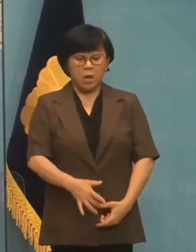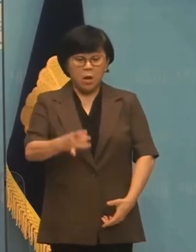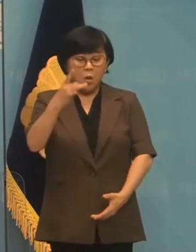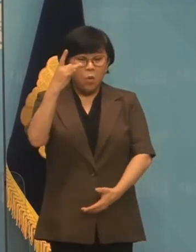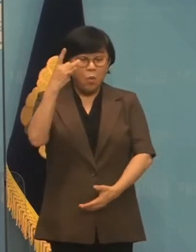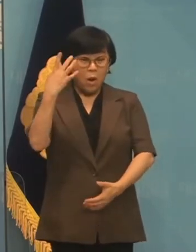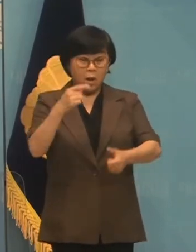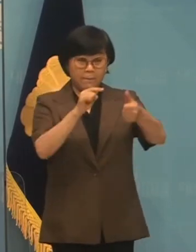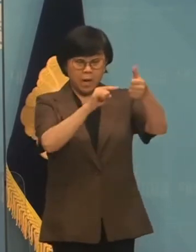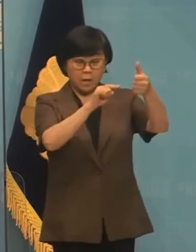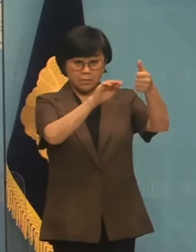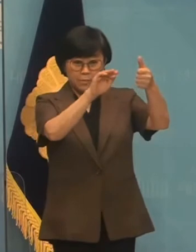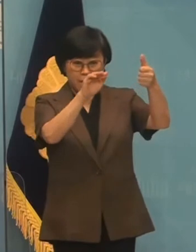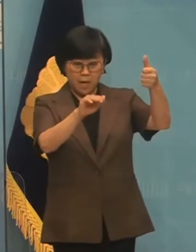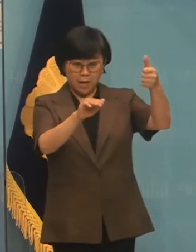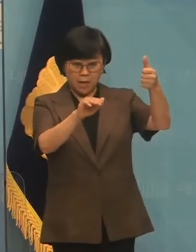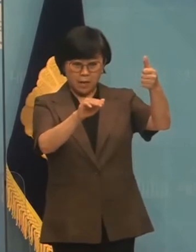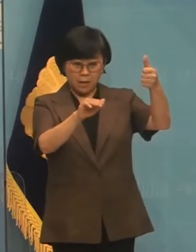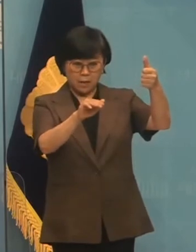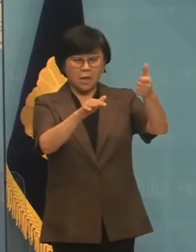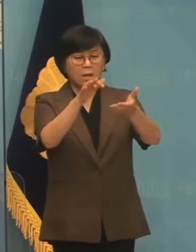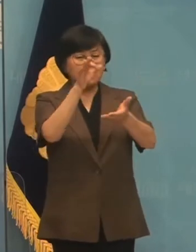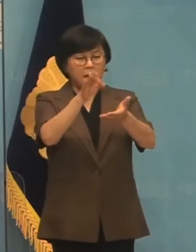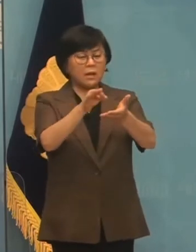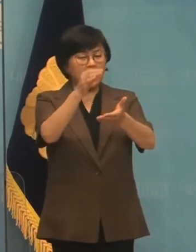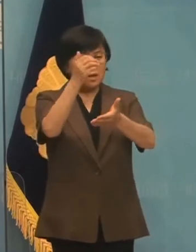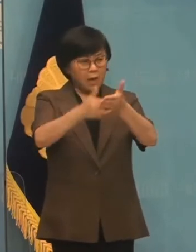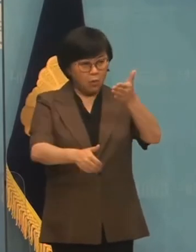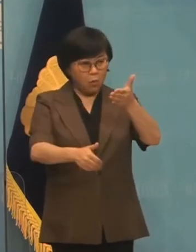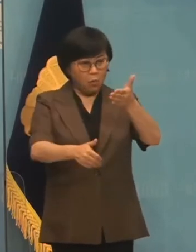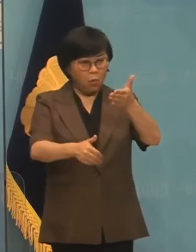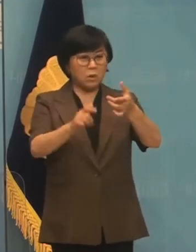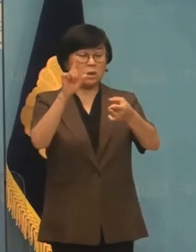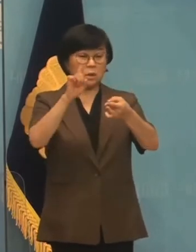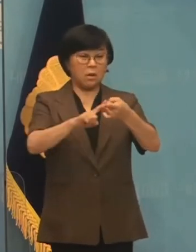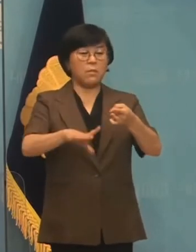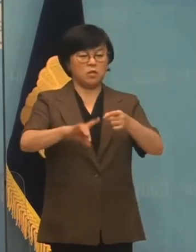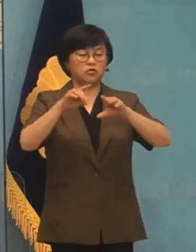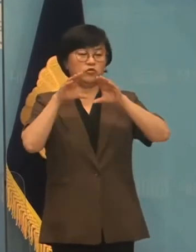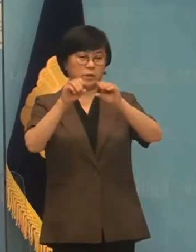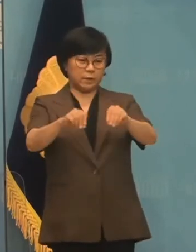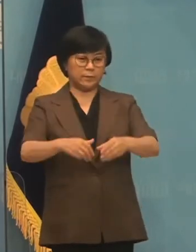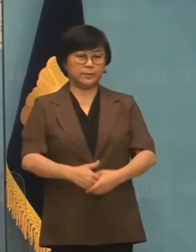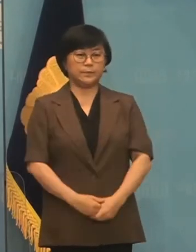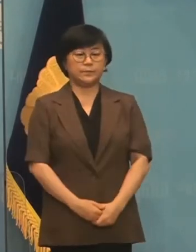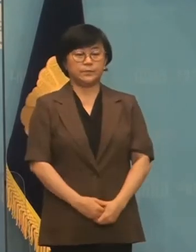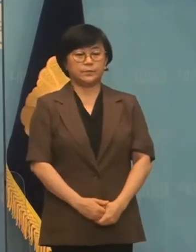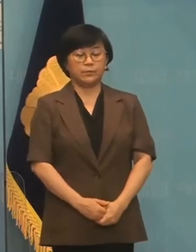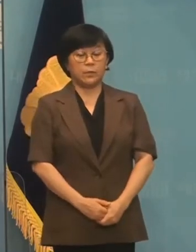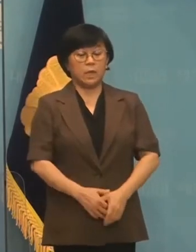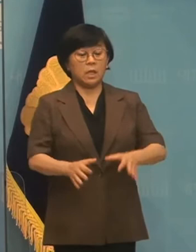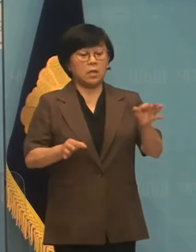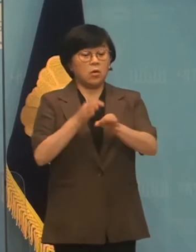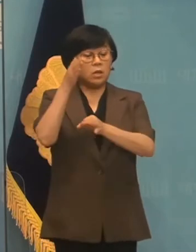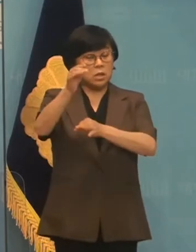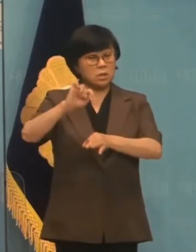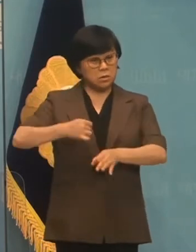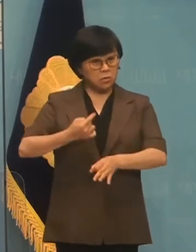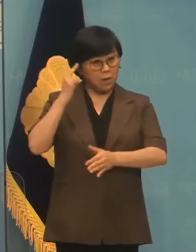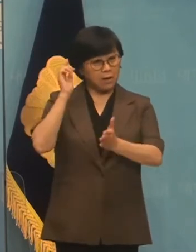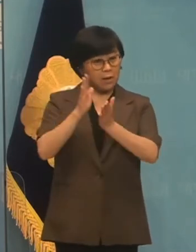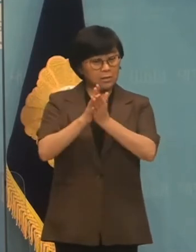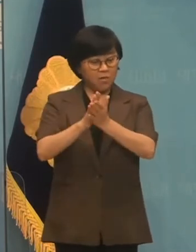원청의 파청에 대한 단가 후회치기를 먼저 중단하시죠. 경영계 스스로